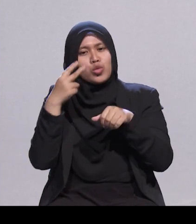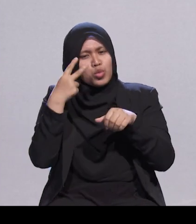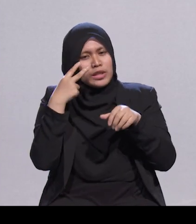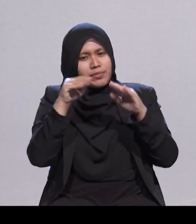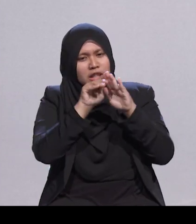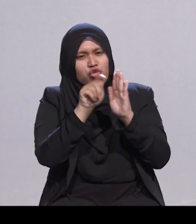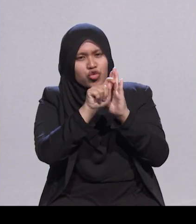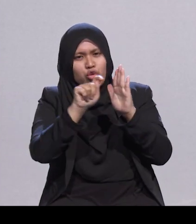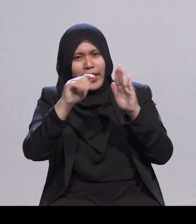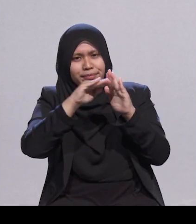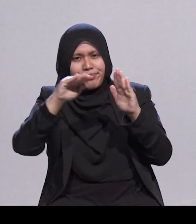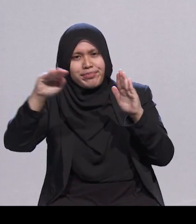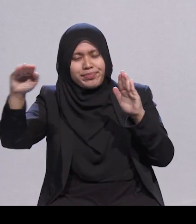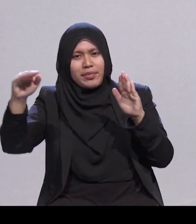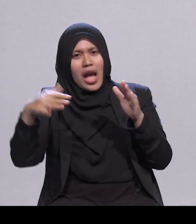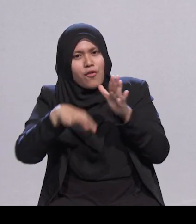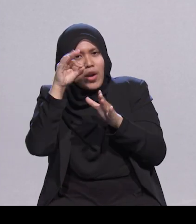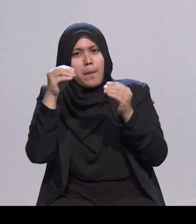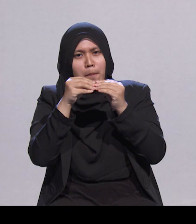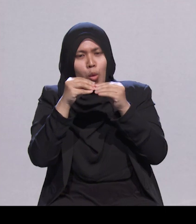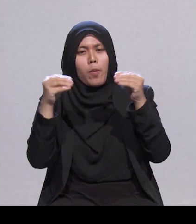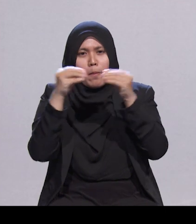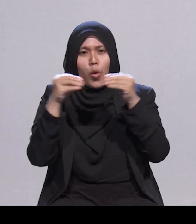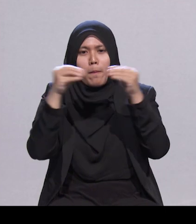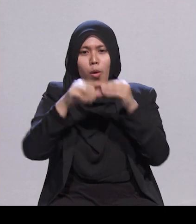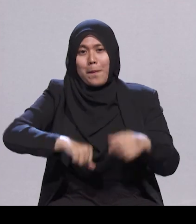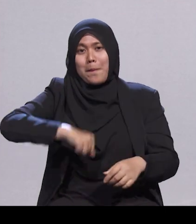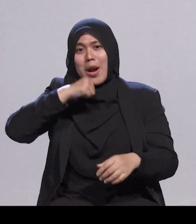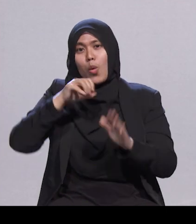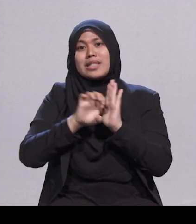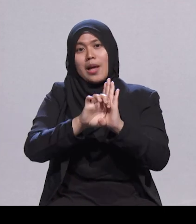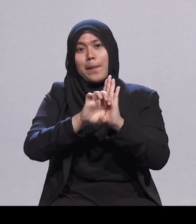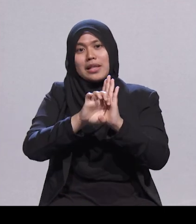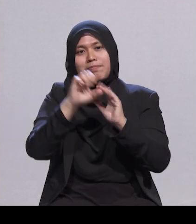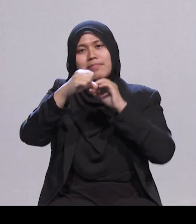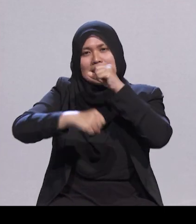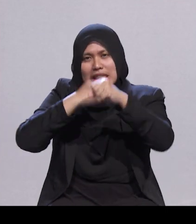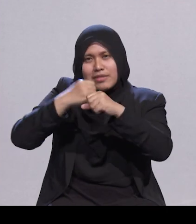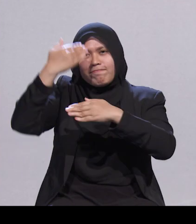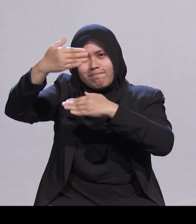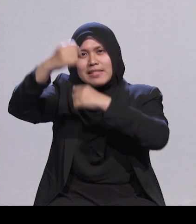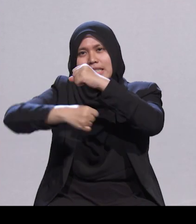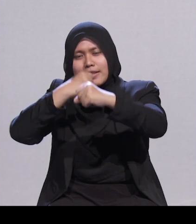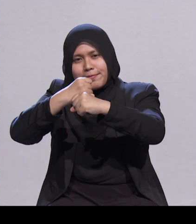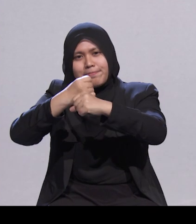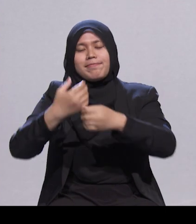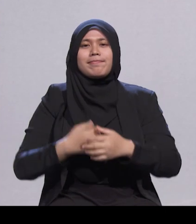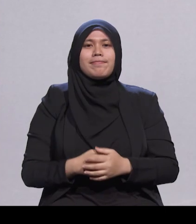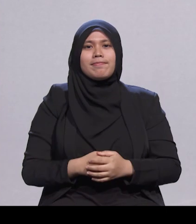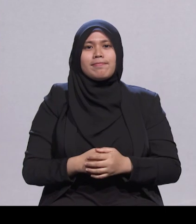contoh yang membanggakan tahun demi tahun. Tahun ini, kita ada lebih